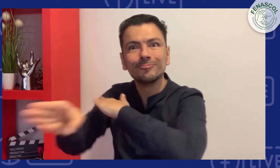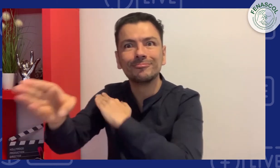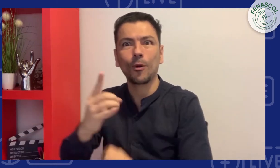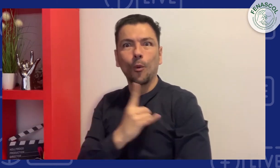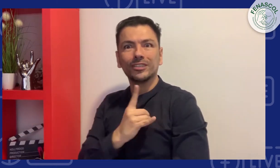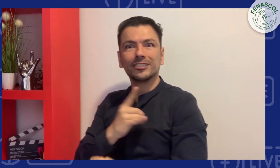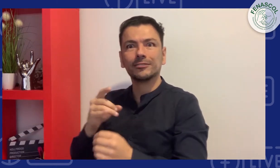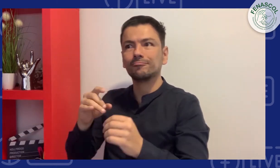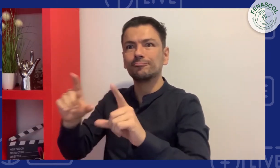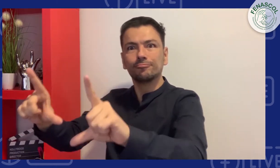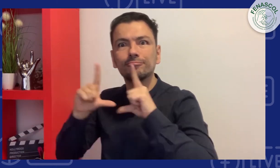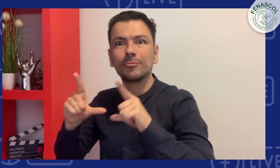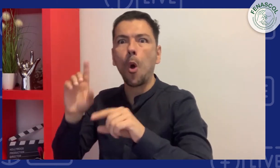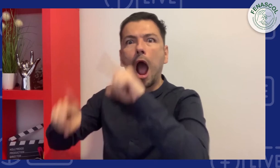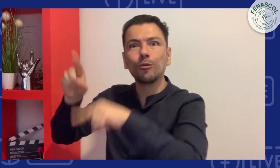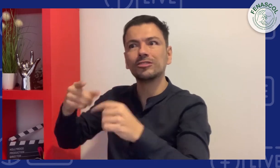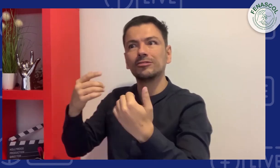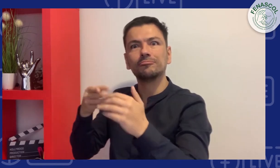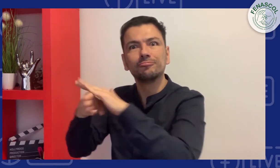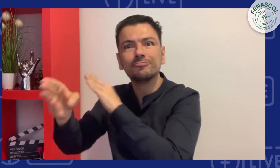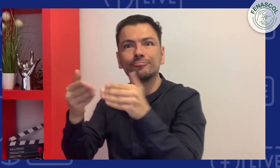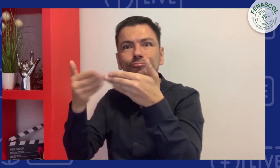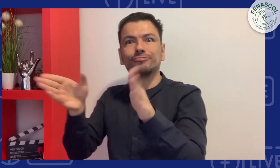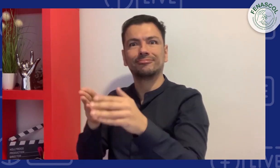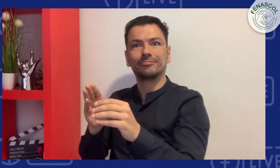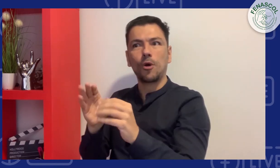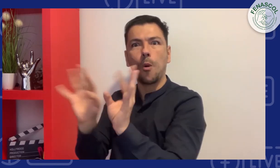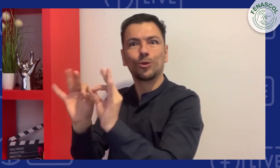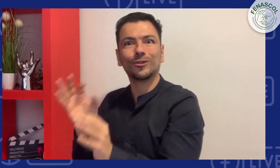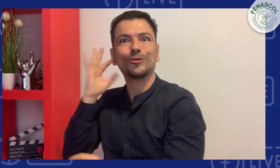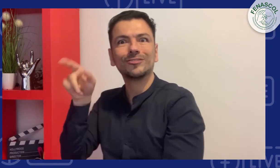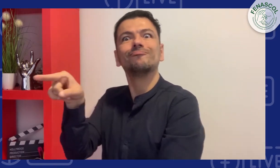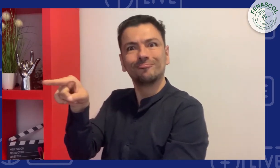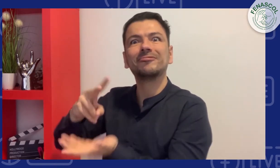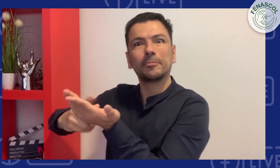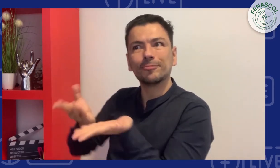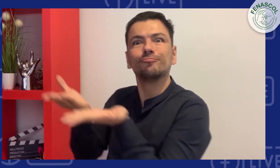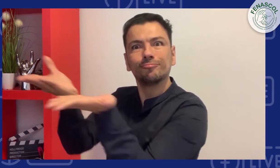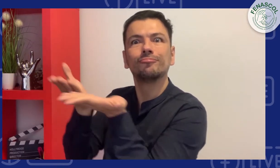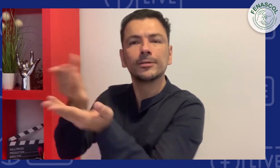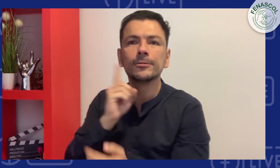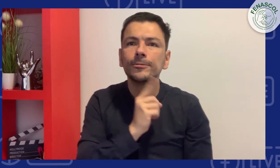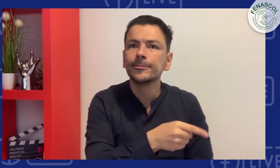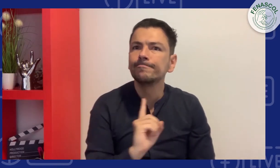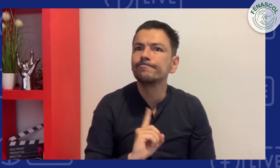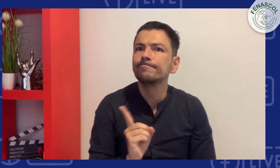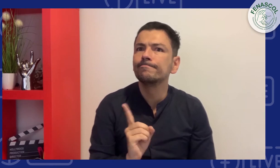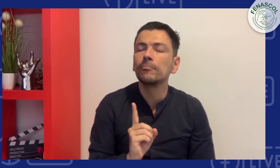académicos de educación superior para la formación de intérpretes dirigido a personas oyentes y no a personas sordas.